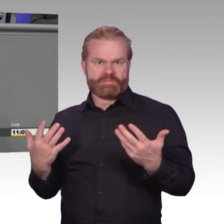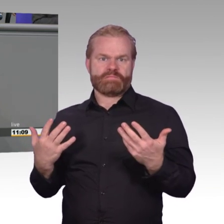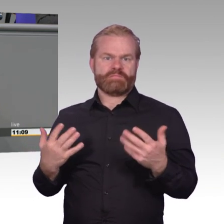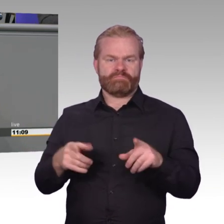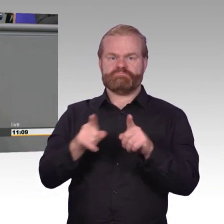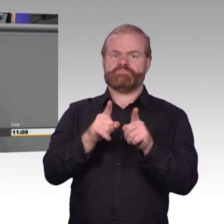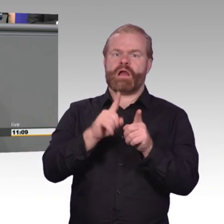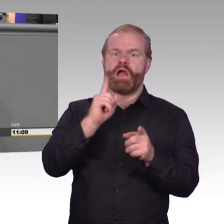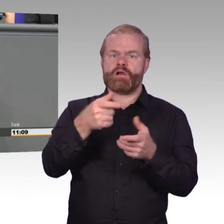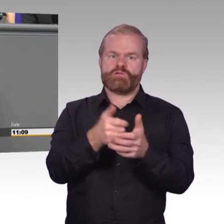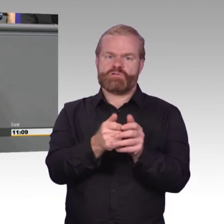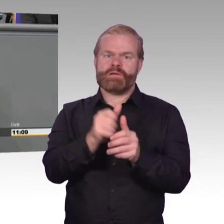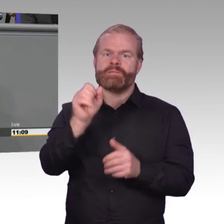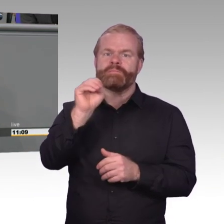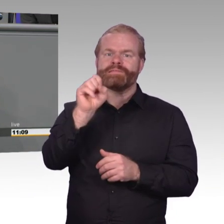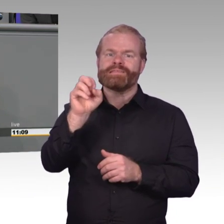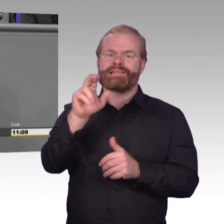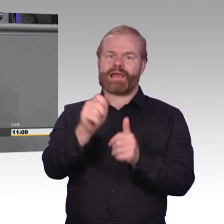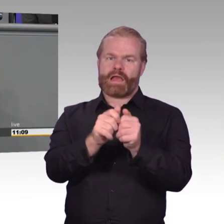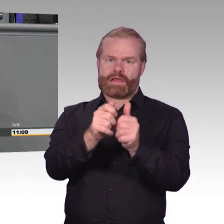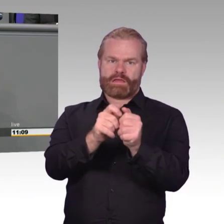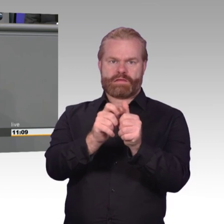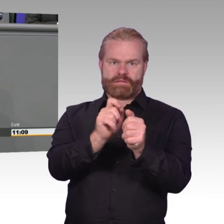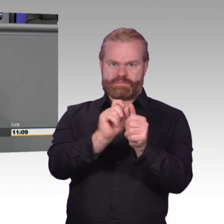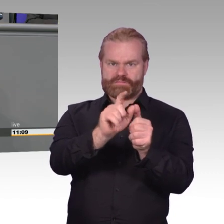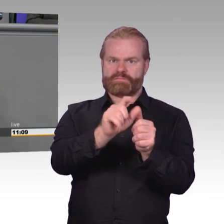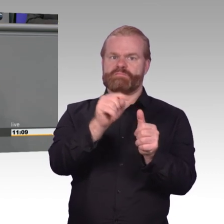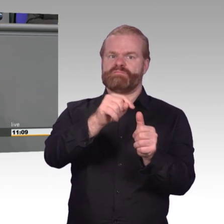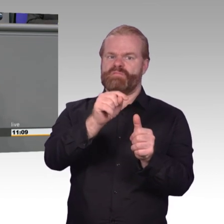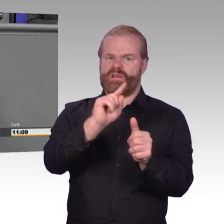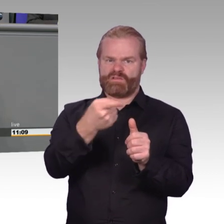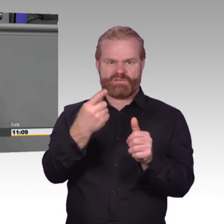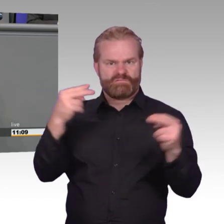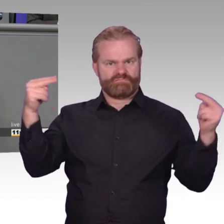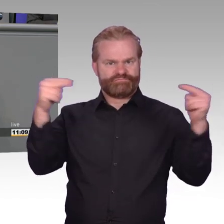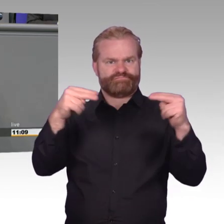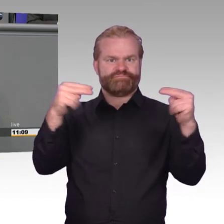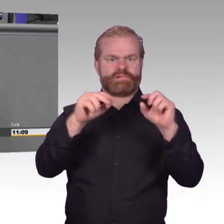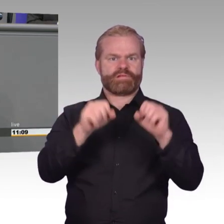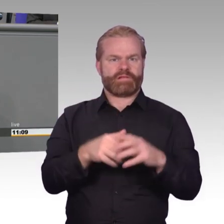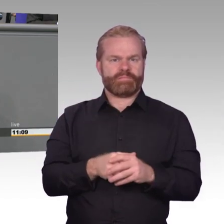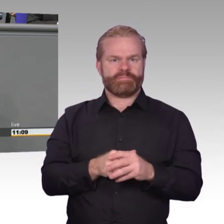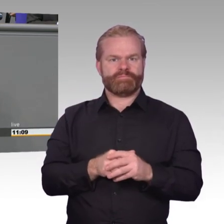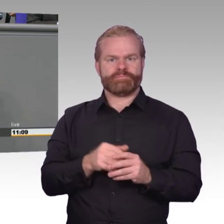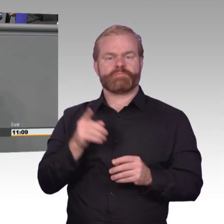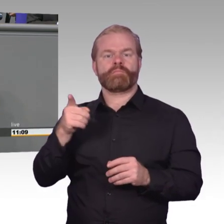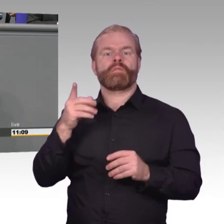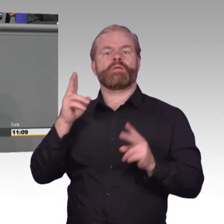nur Sie und Ihr Gesprächspartner Inhalt einer Nachricht lesen können. Sie fungieren damit quasi wie ein zugeklebter